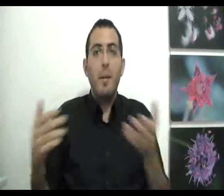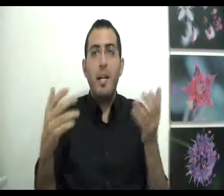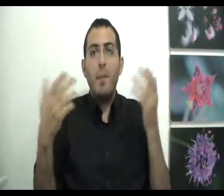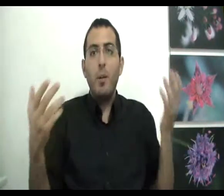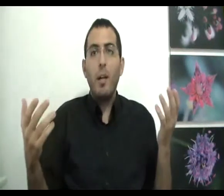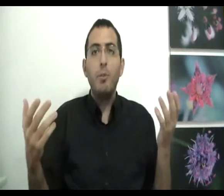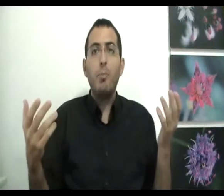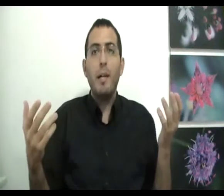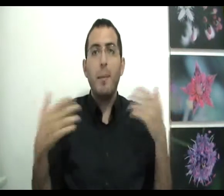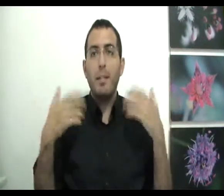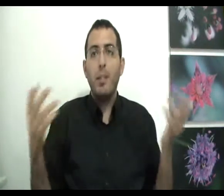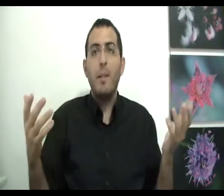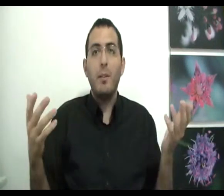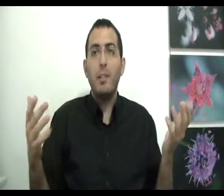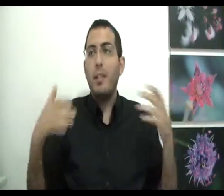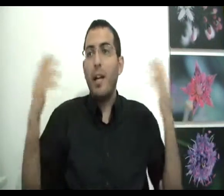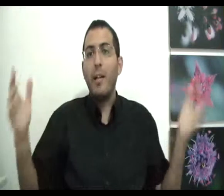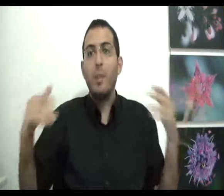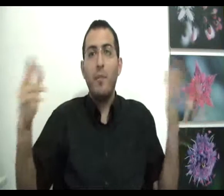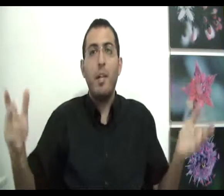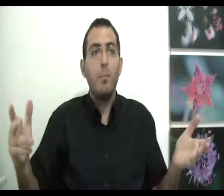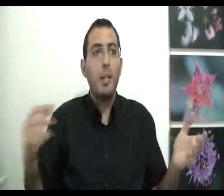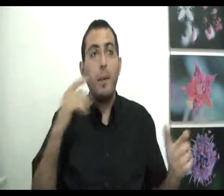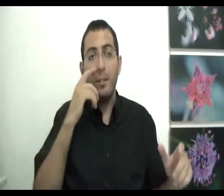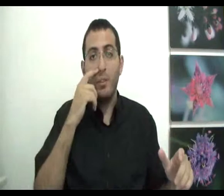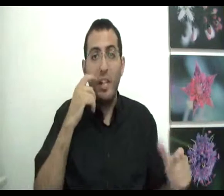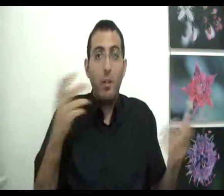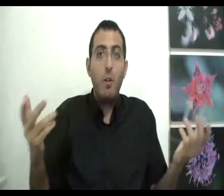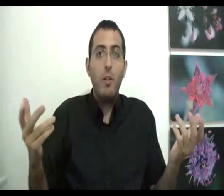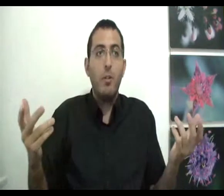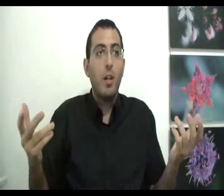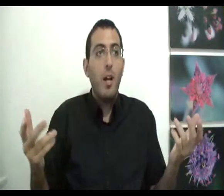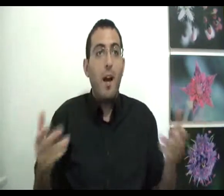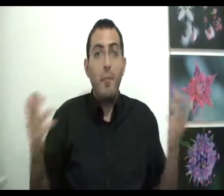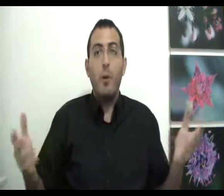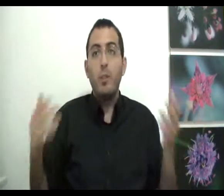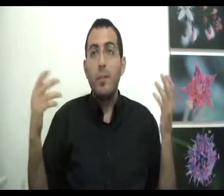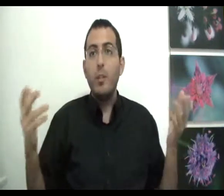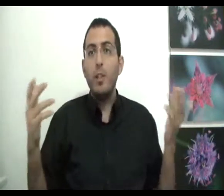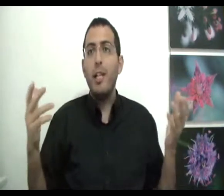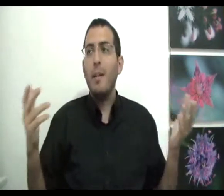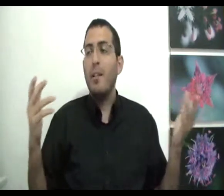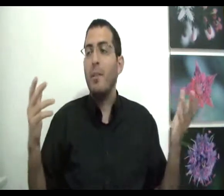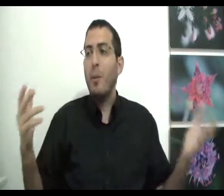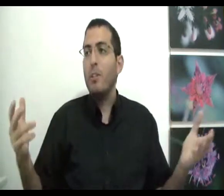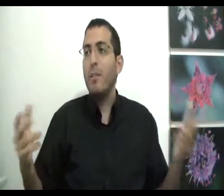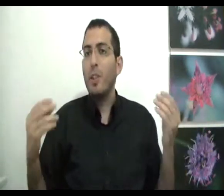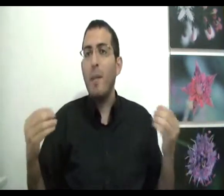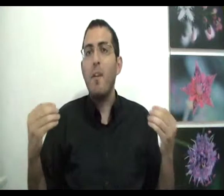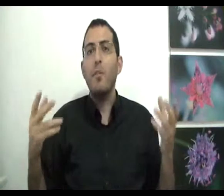מה כל כך מסובך, מה אתה לא יודע מה אתה רוצה אתה חי חיים שלוים ואין לך מושג מה אתה רוצה לא יכול להיות, הרי ביכול להיות זה מאוד קשה לאדם להבין מה הוא רוצה והשאלה היא מאיפה